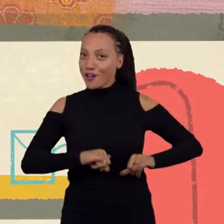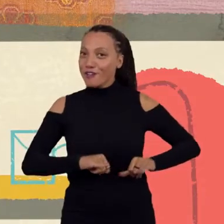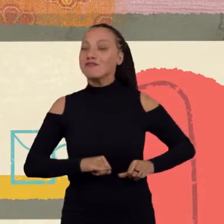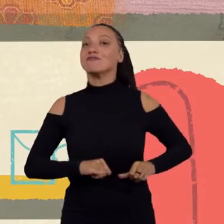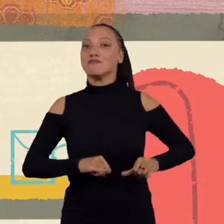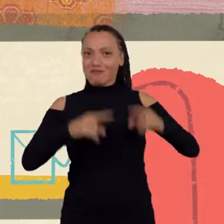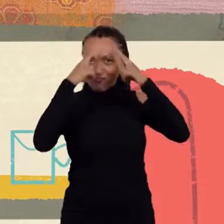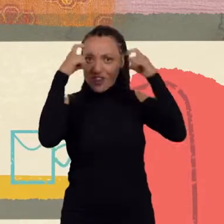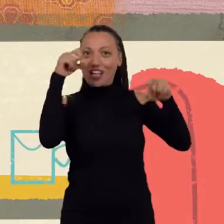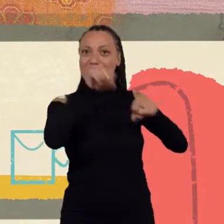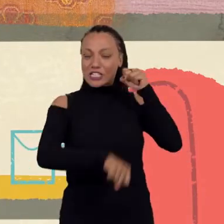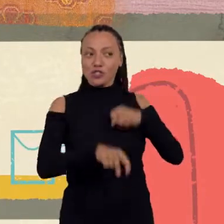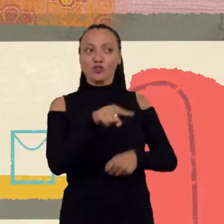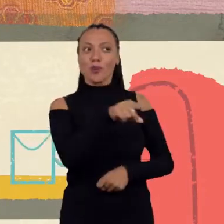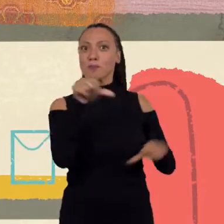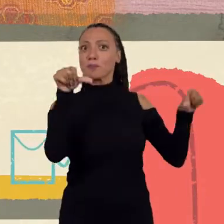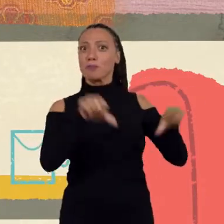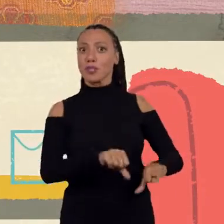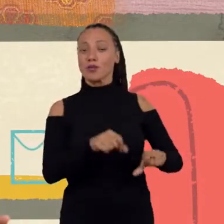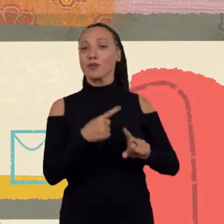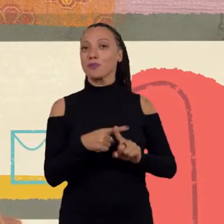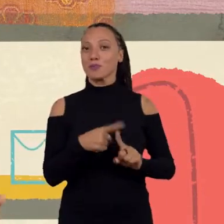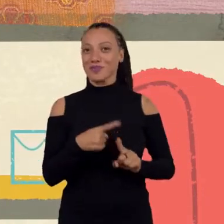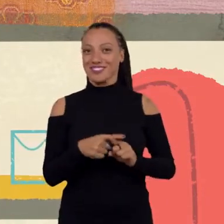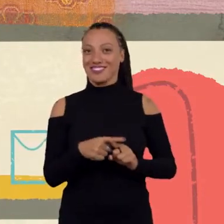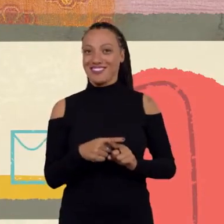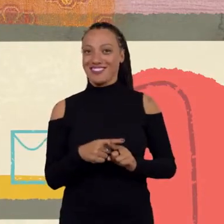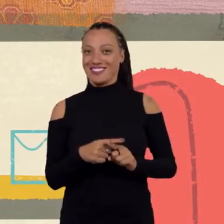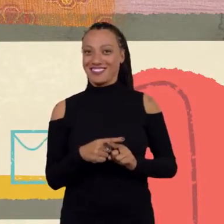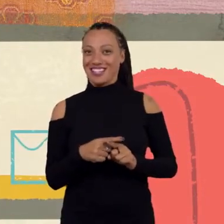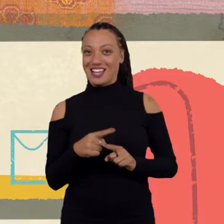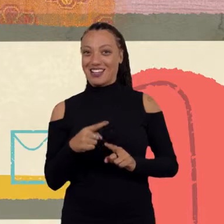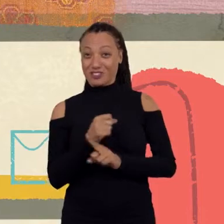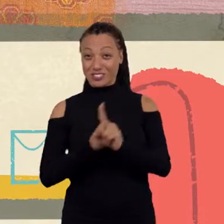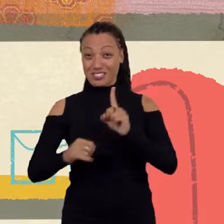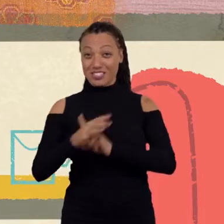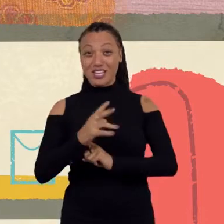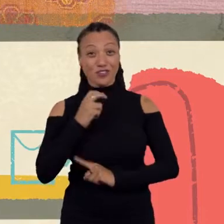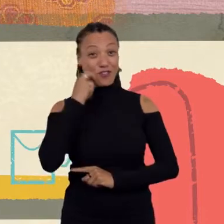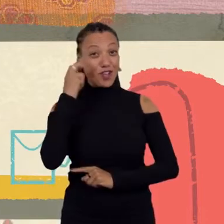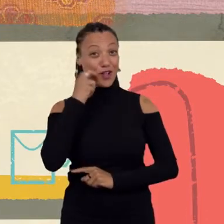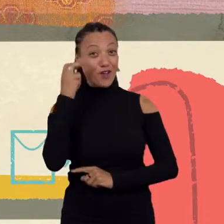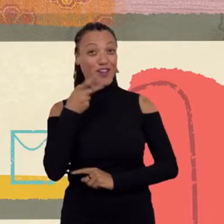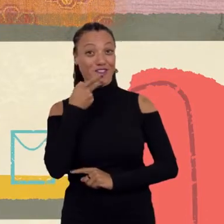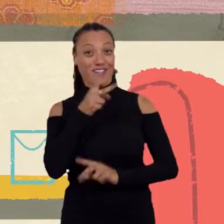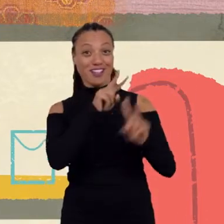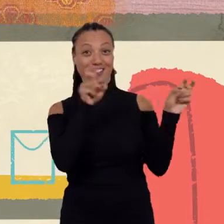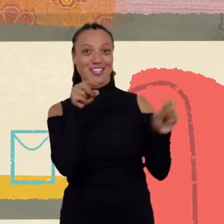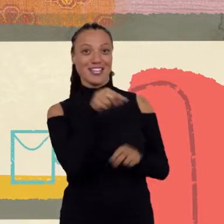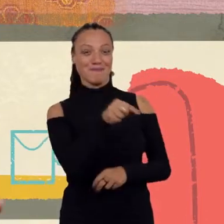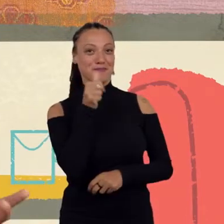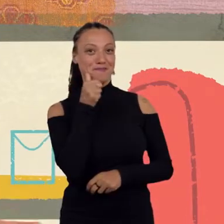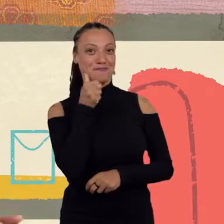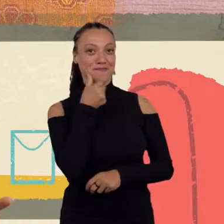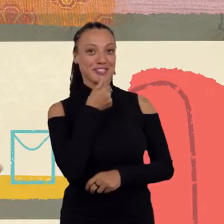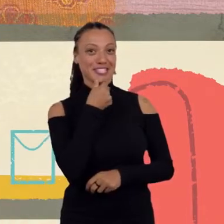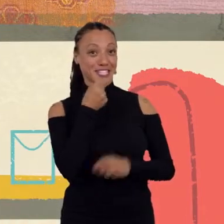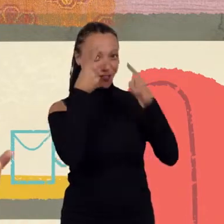sexual, só que é pior. Porque a gente tem muita vergonha de falar da violência sexual que acontece na vida dos meninos. A gente acha que o menino que por